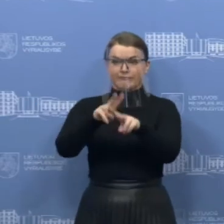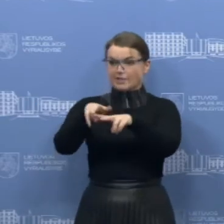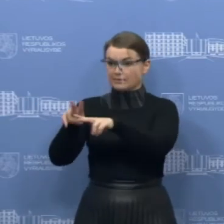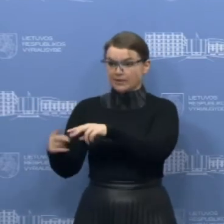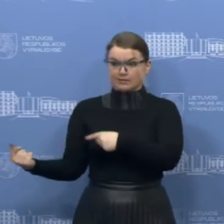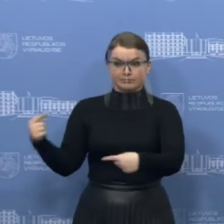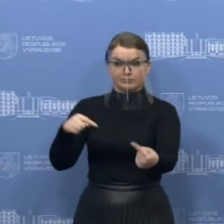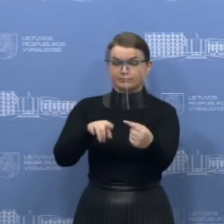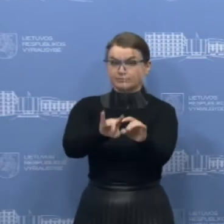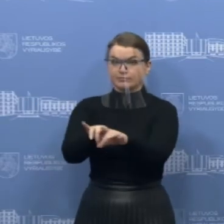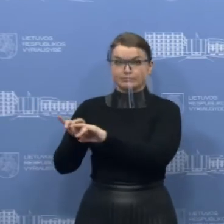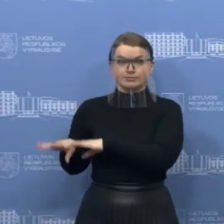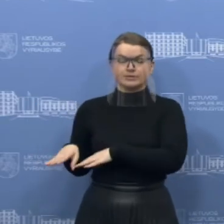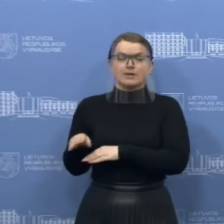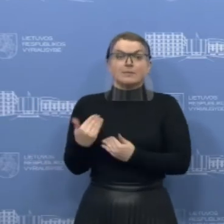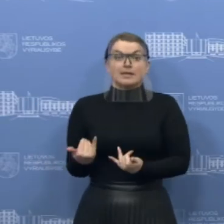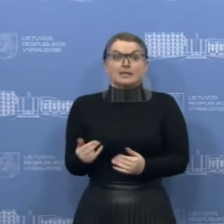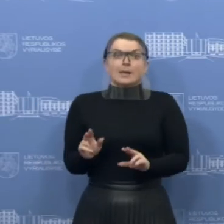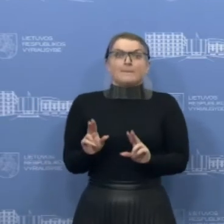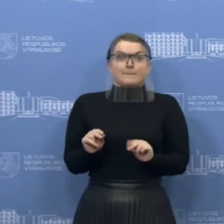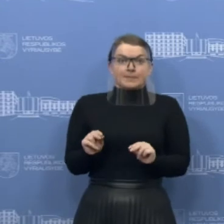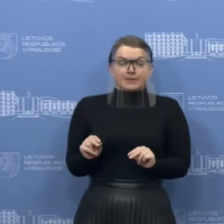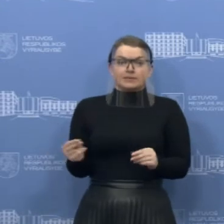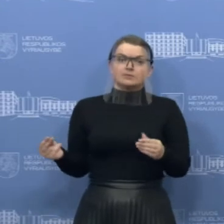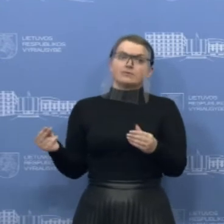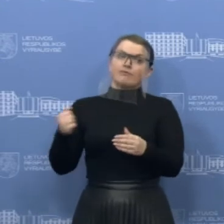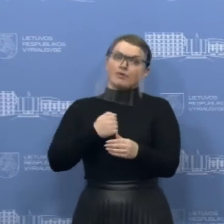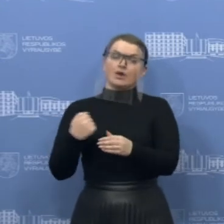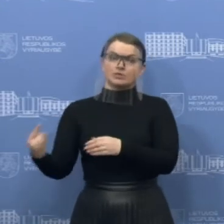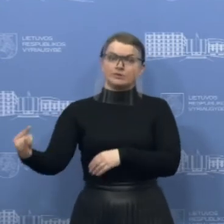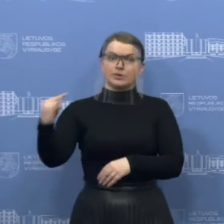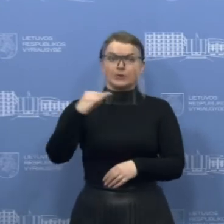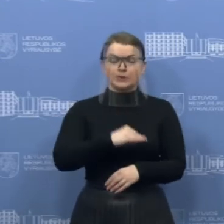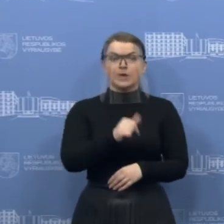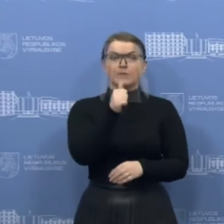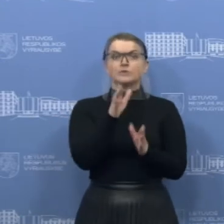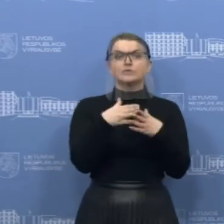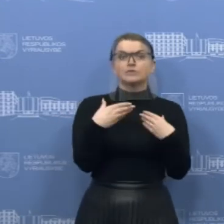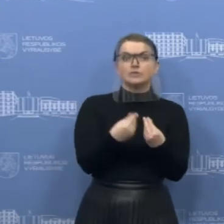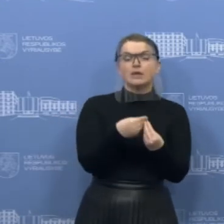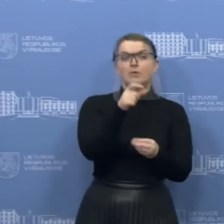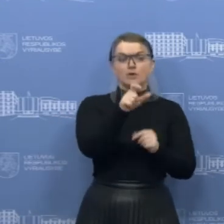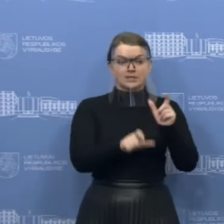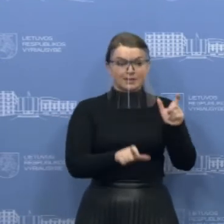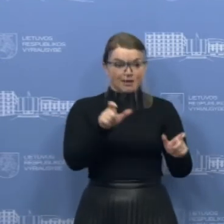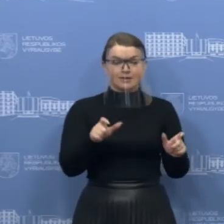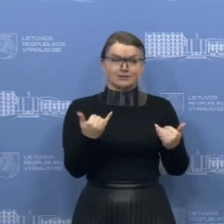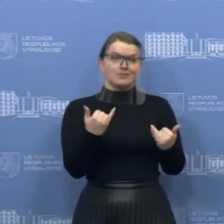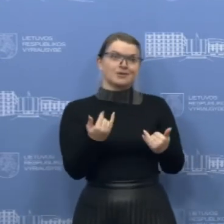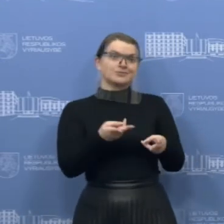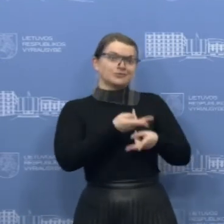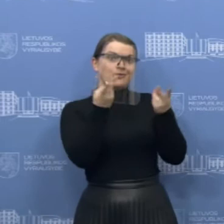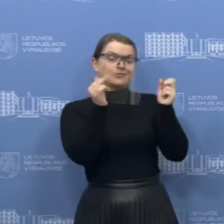tai pasisekė ir tikrai šeimos nariai gali džiaugtis, kad